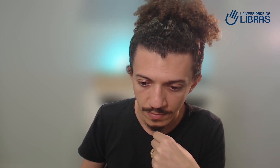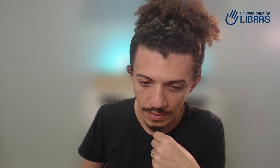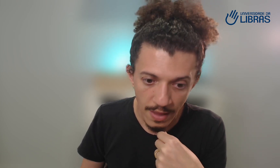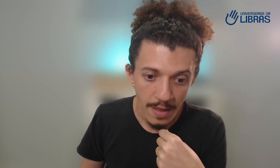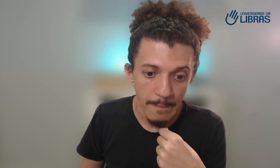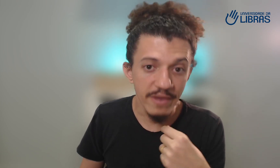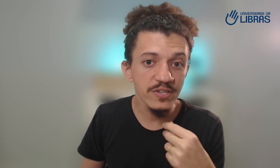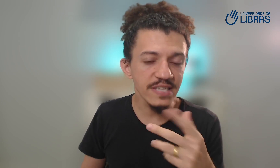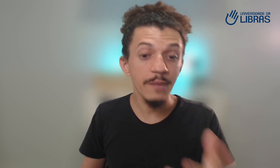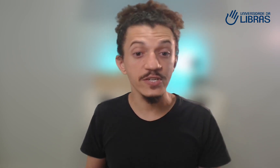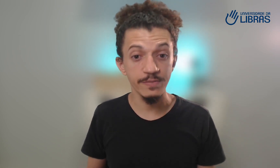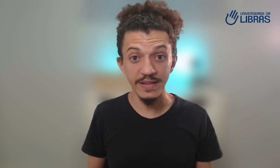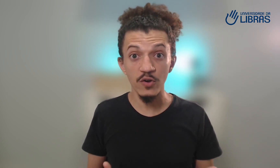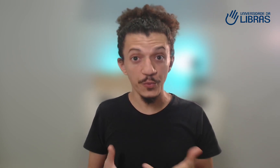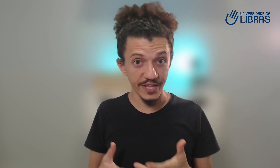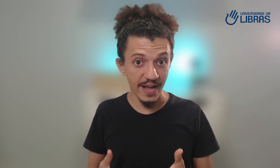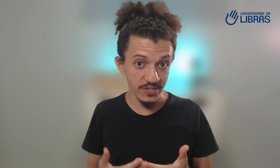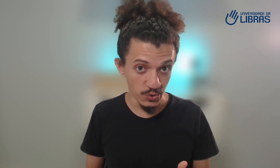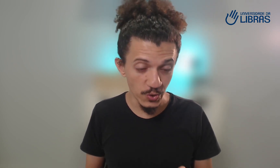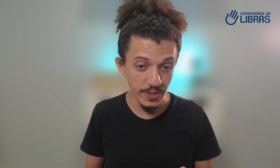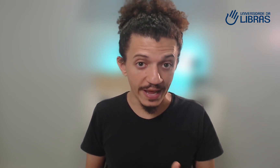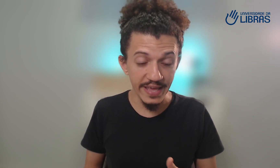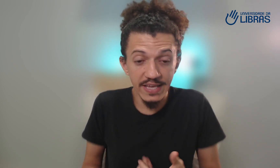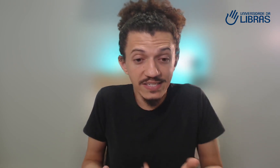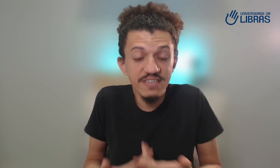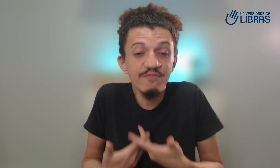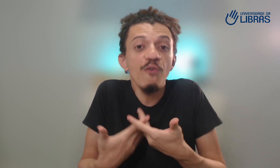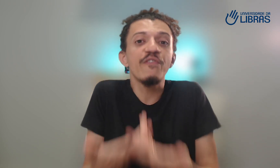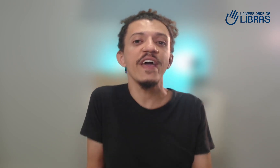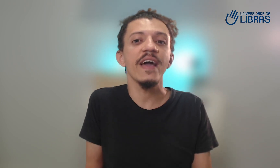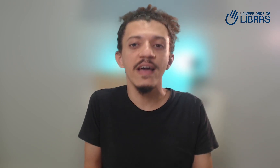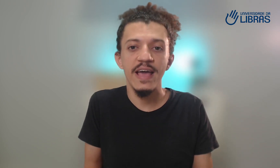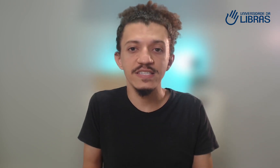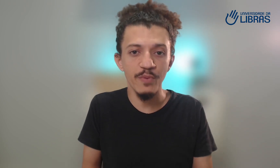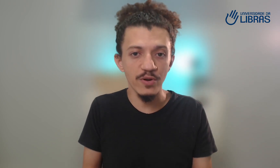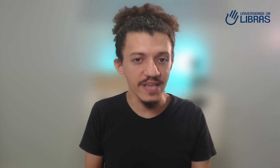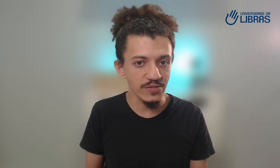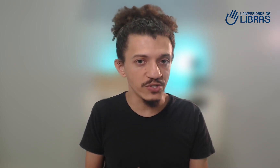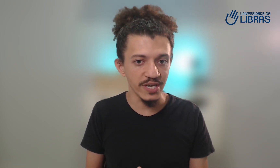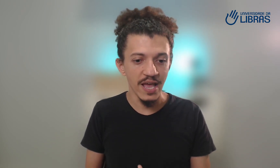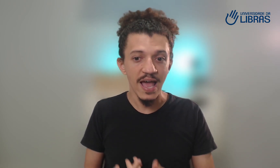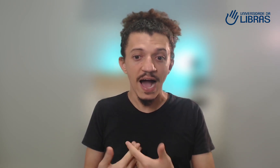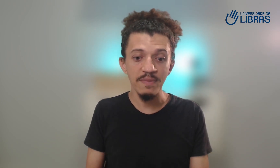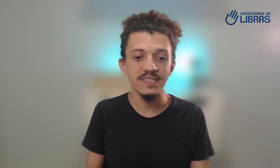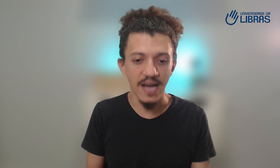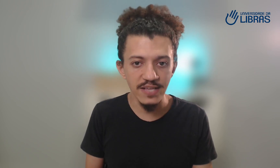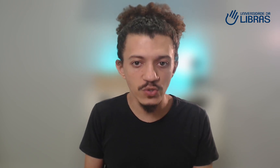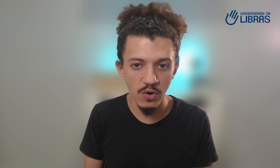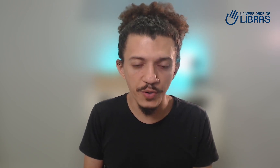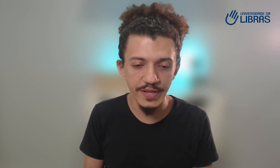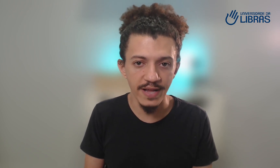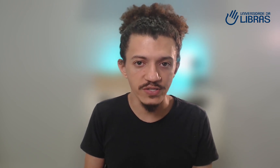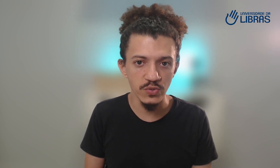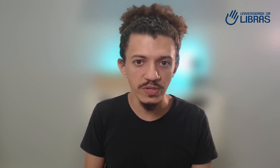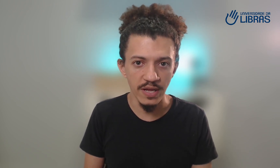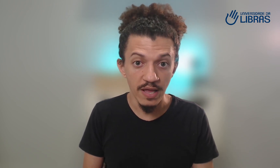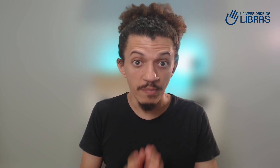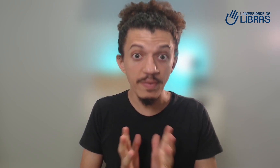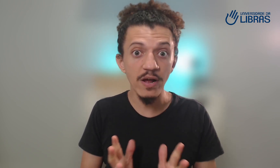Para você se aproximar da comunidade surda e se envolver nesse processo de amizade com a comunidade surda, a primeira